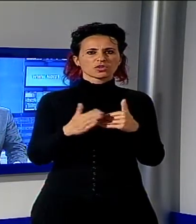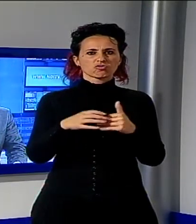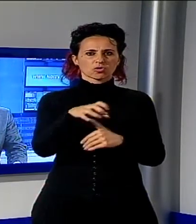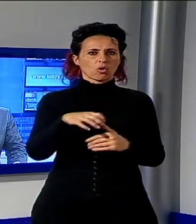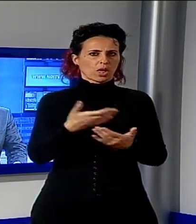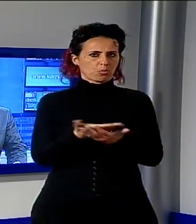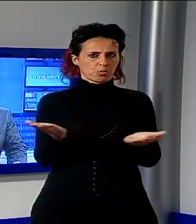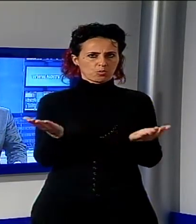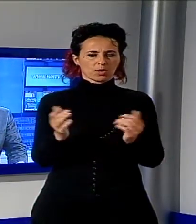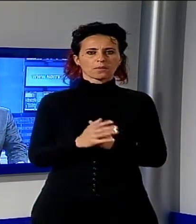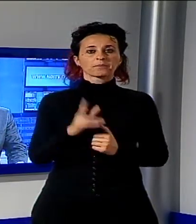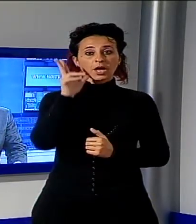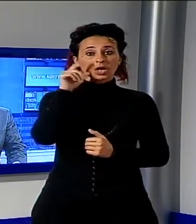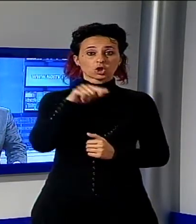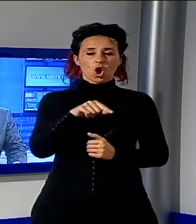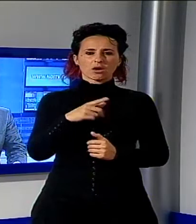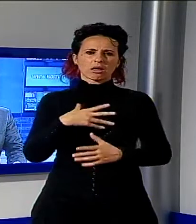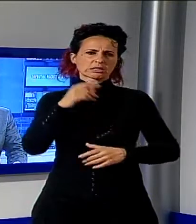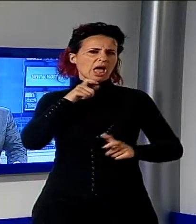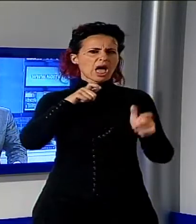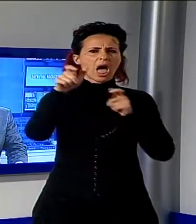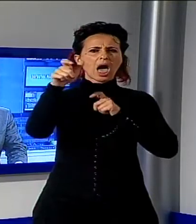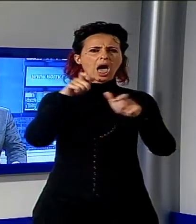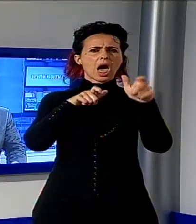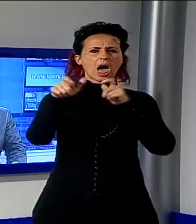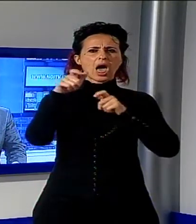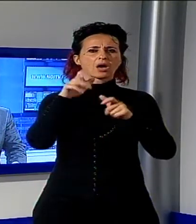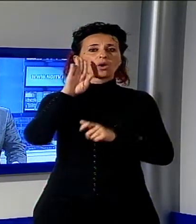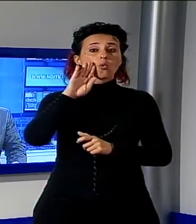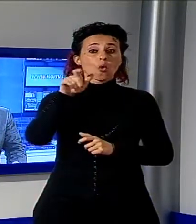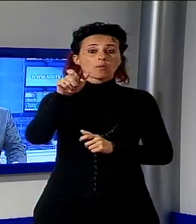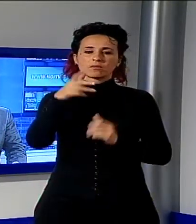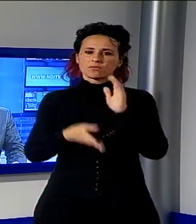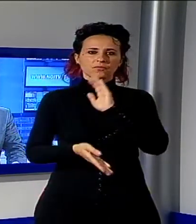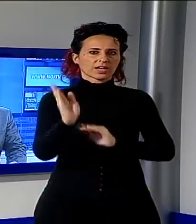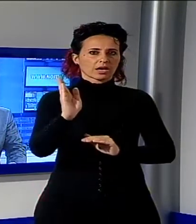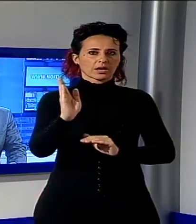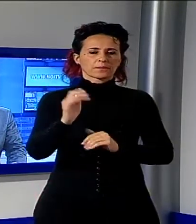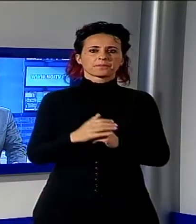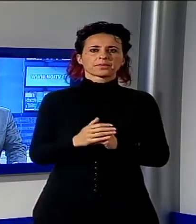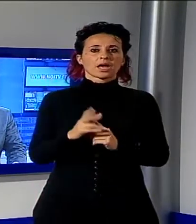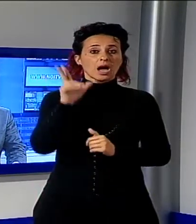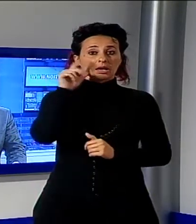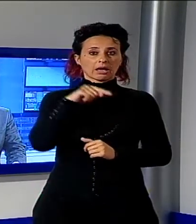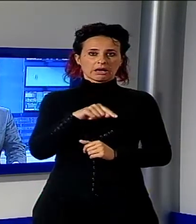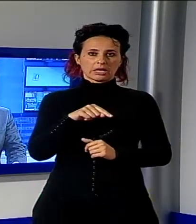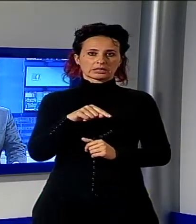dell'aggressione ha iniziato a urlare mettendo in fuga lo sconosciuto. La ragazza, fortunatamente, non ha riportato